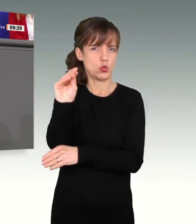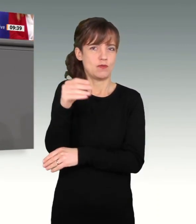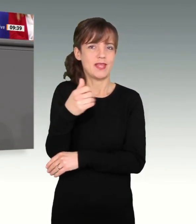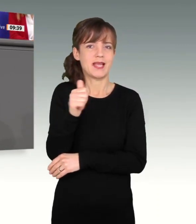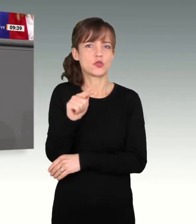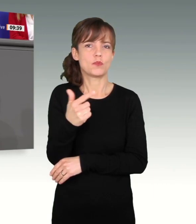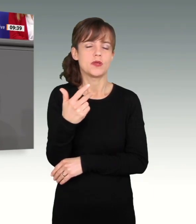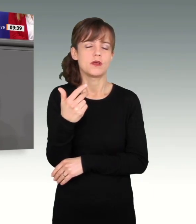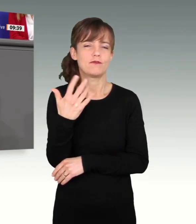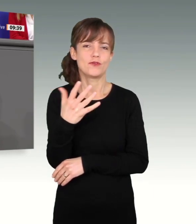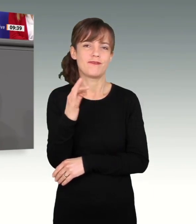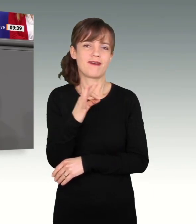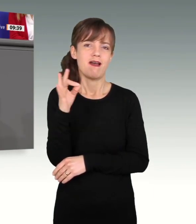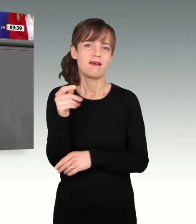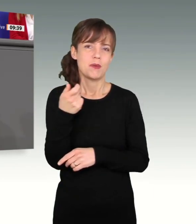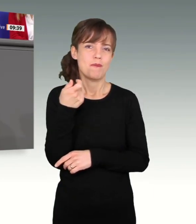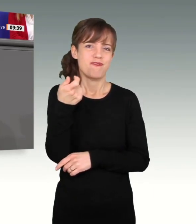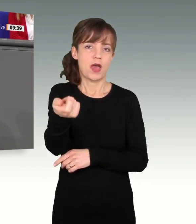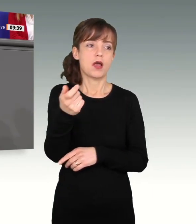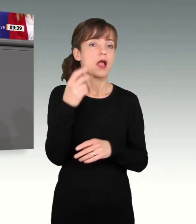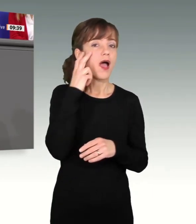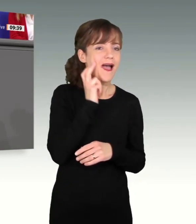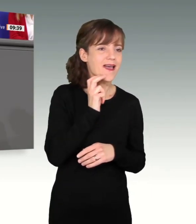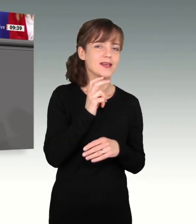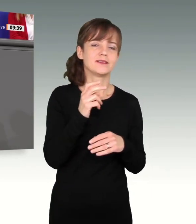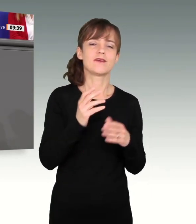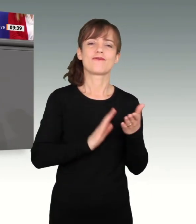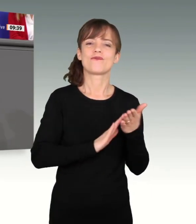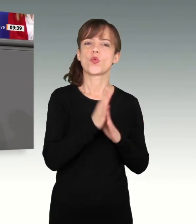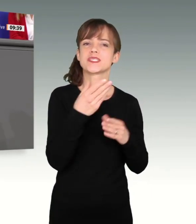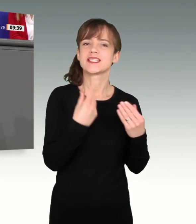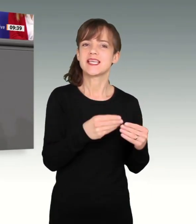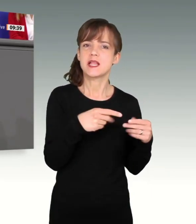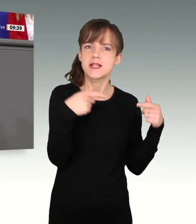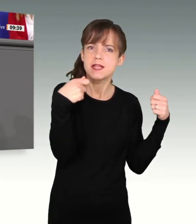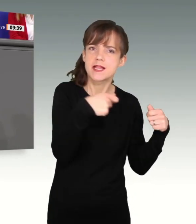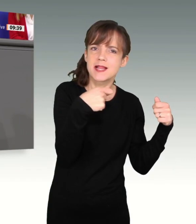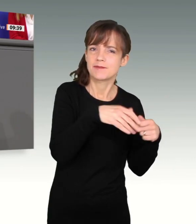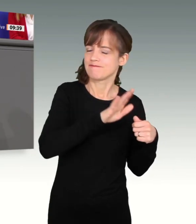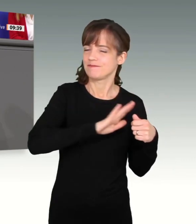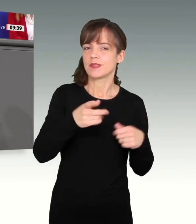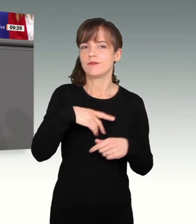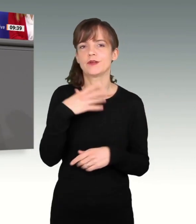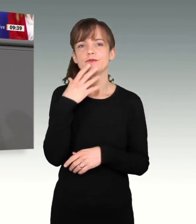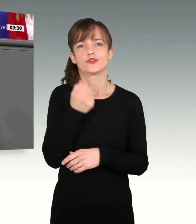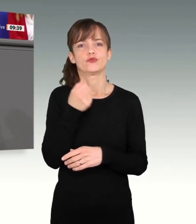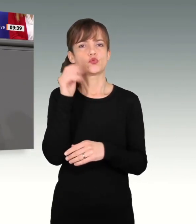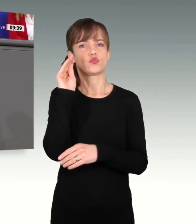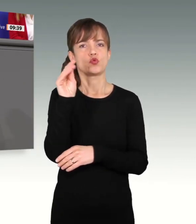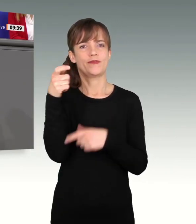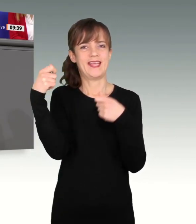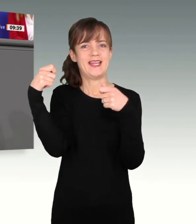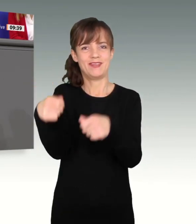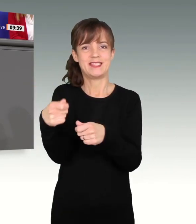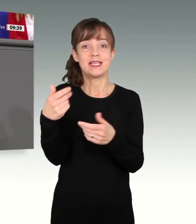-Grad-Pfad kommen. Wir können nicht an das Alte, in das Fossile investieren. Wir sind eine Koalition, sich in Zukunft verschrieben hat. deswegen sagen wir, wollen